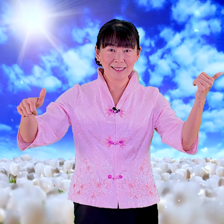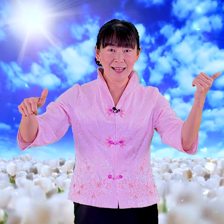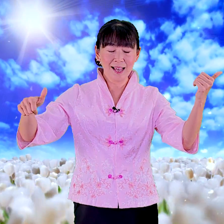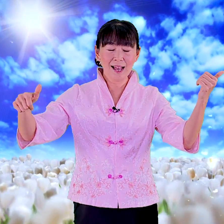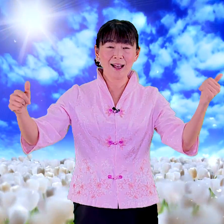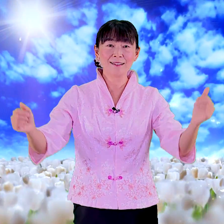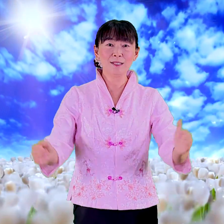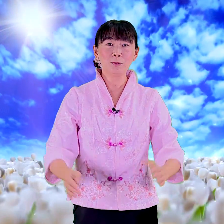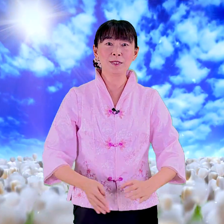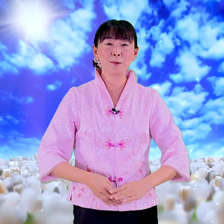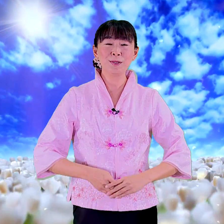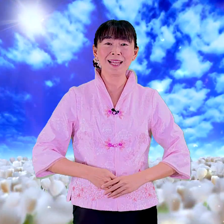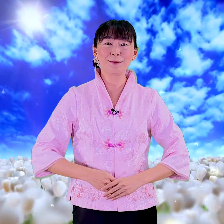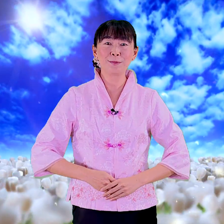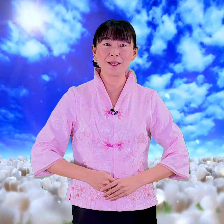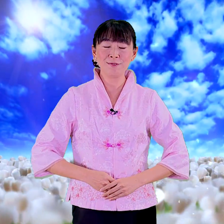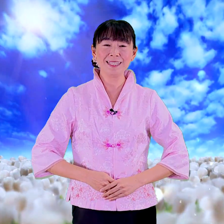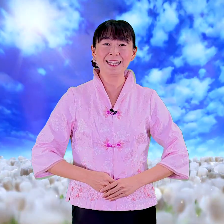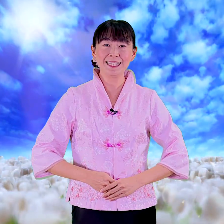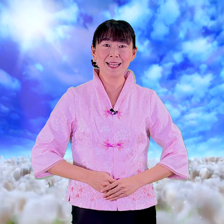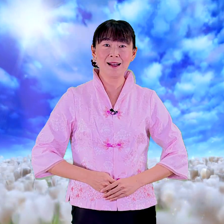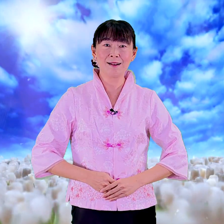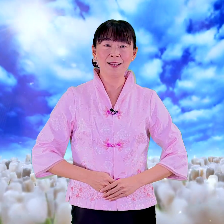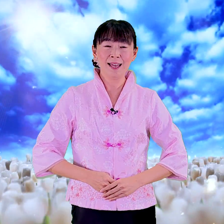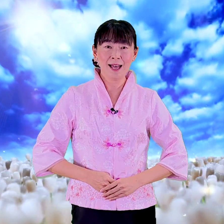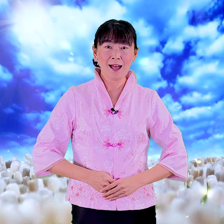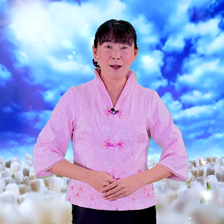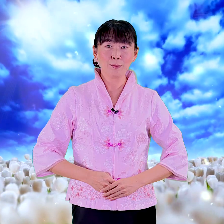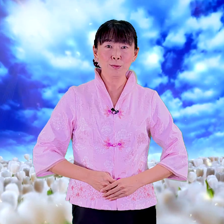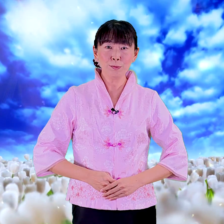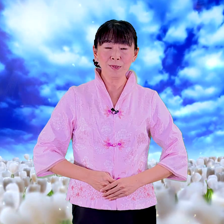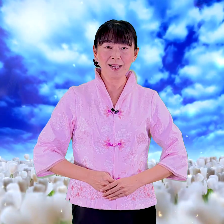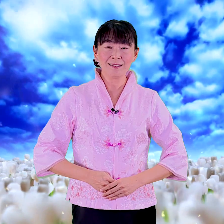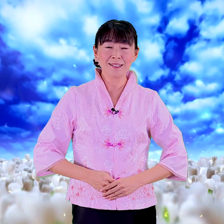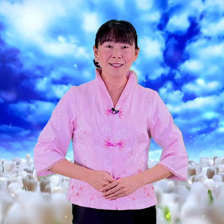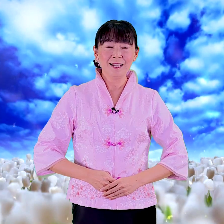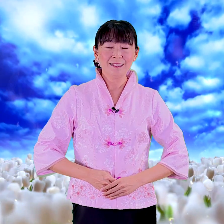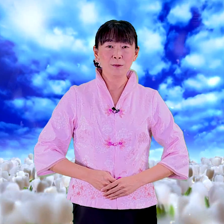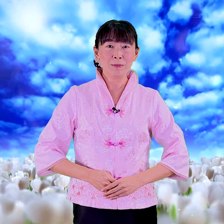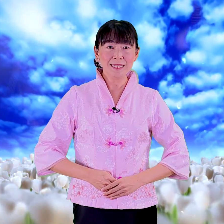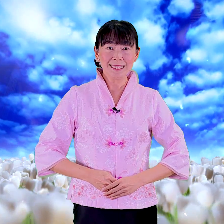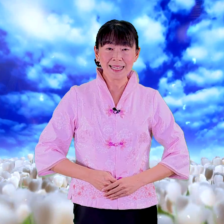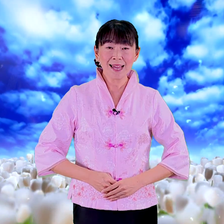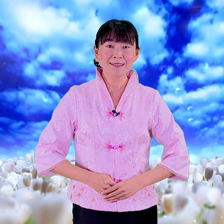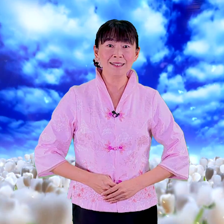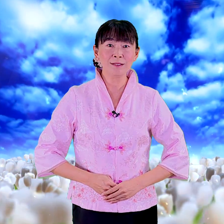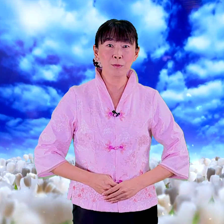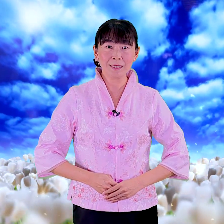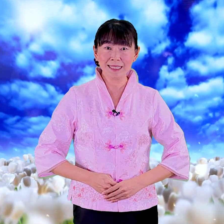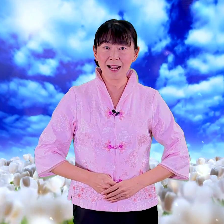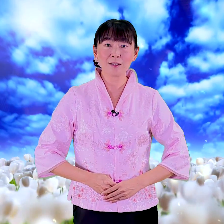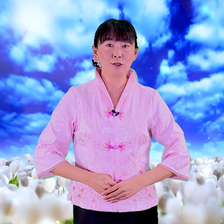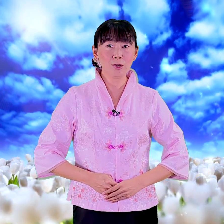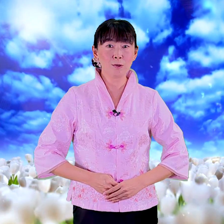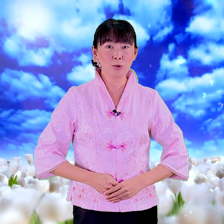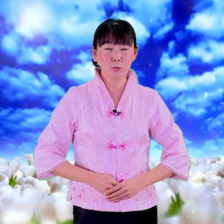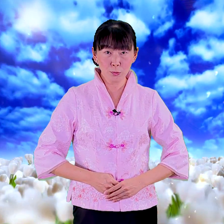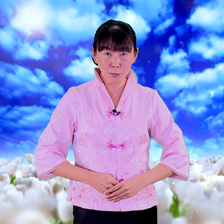这句比较困难我们来分解一下哦好故人呢我们自己看呢我们自己打的时候是入